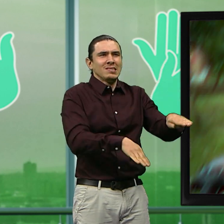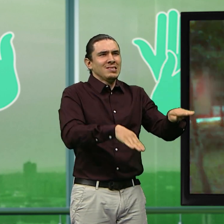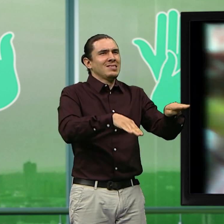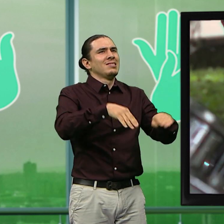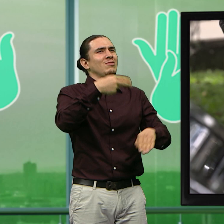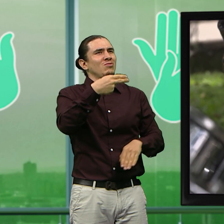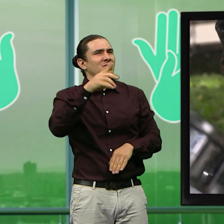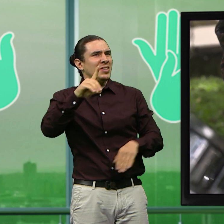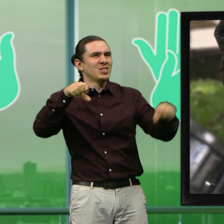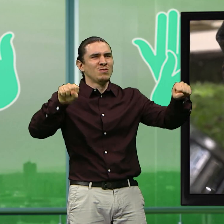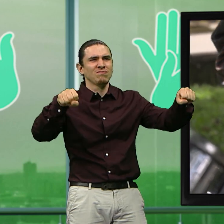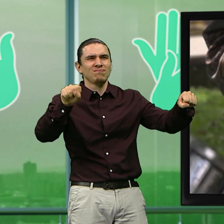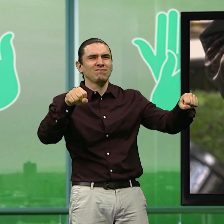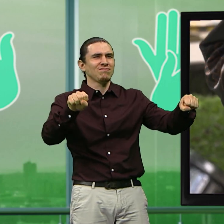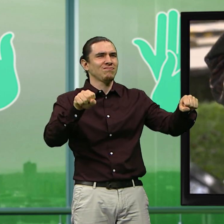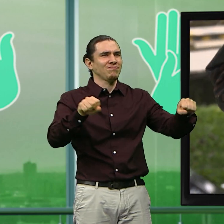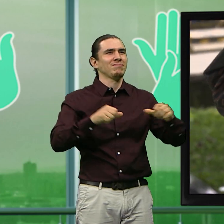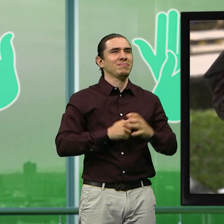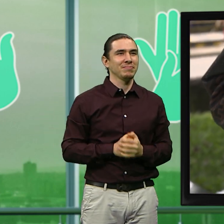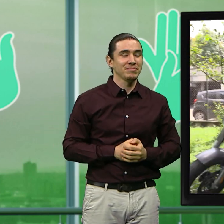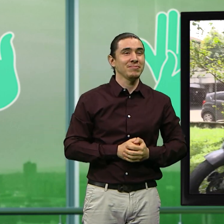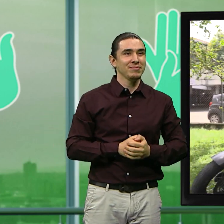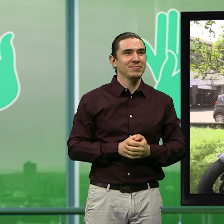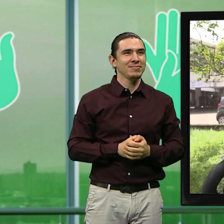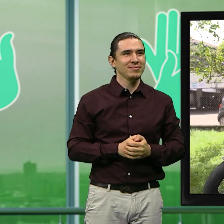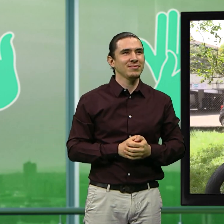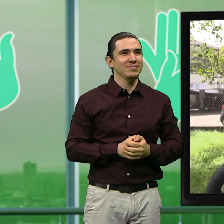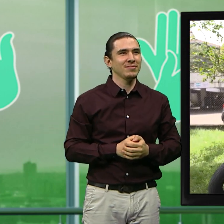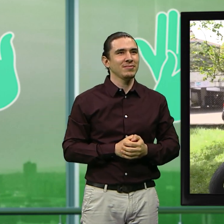Va en torno a todo lo que es Harley Davidson.